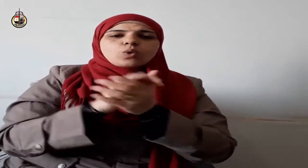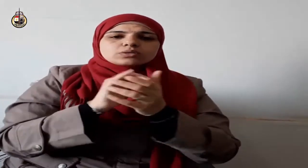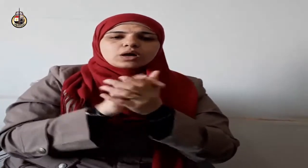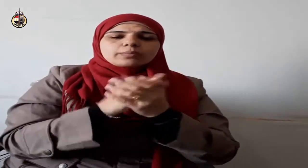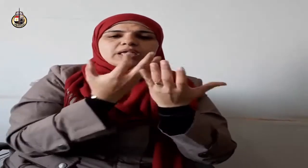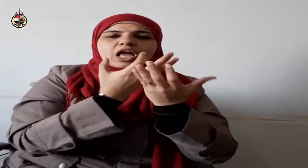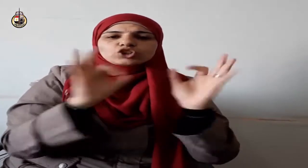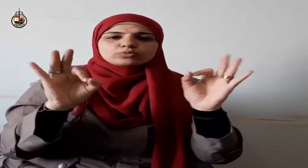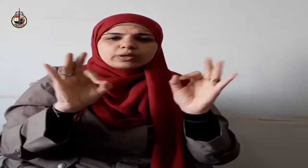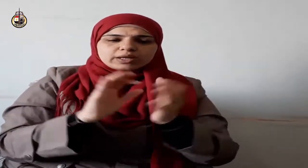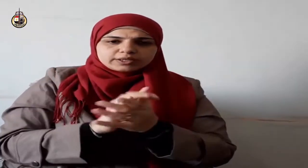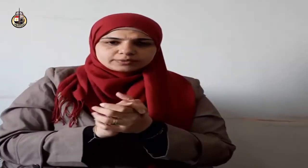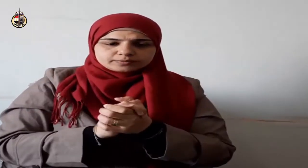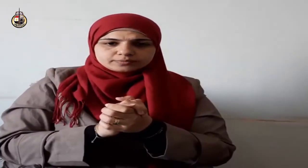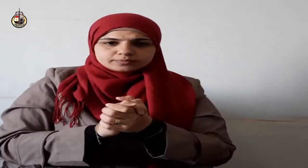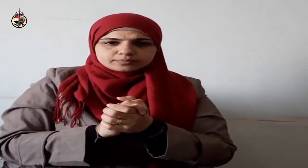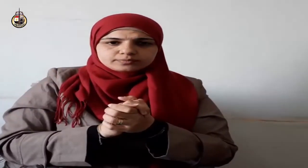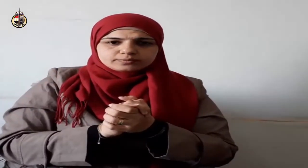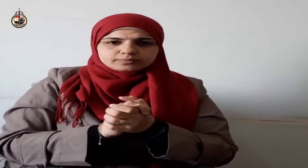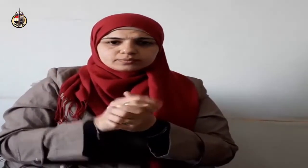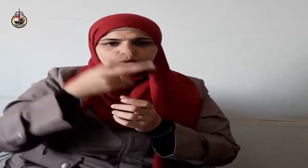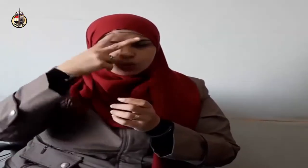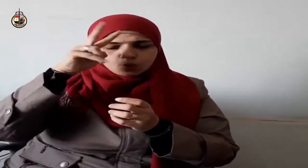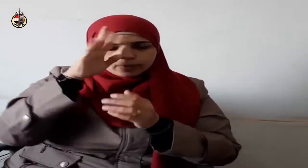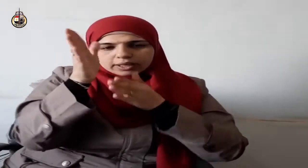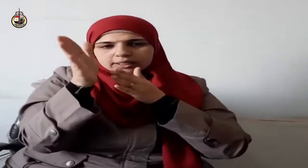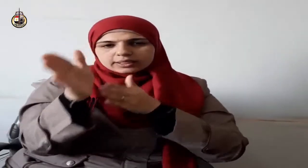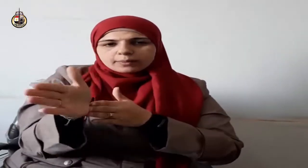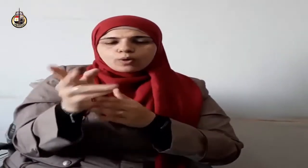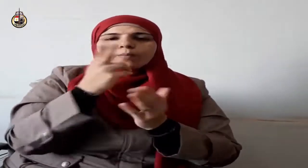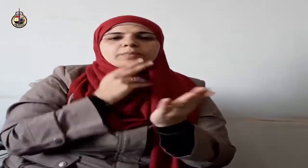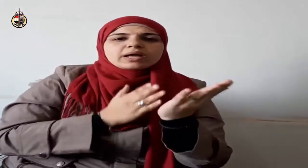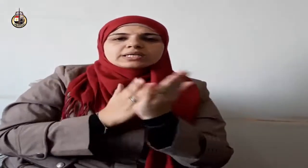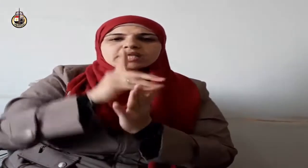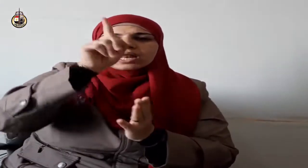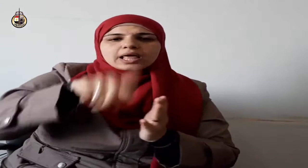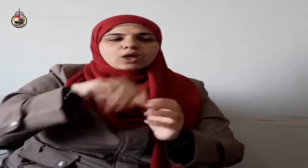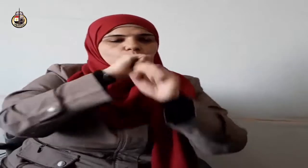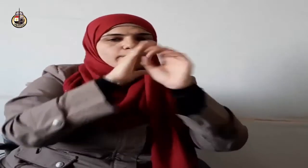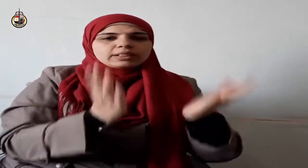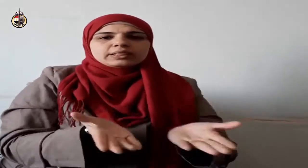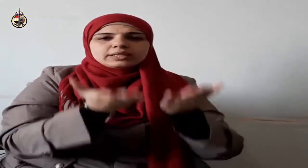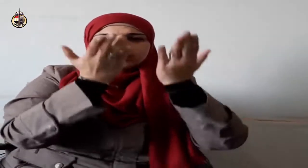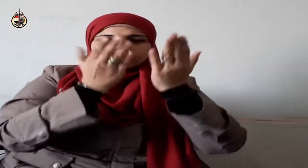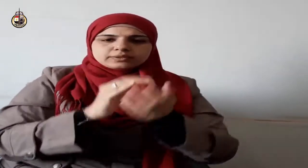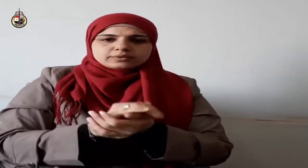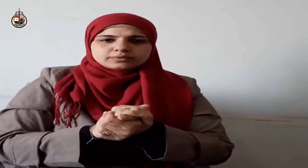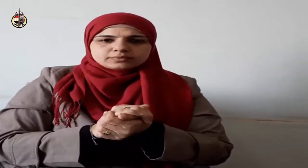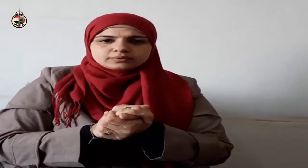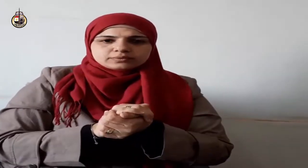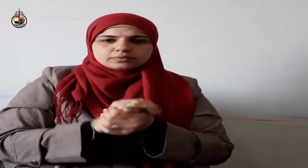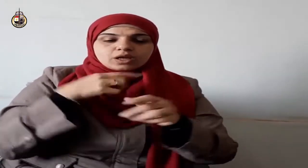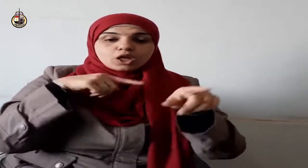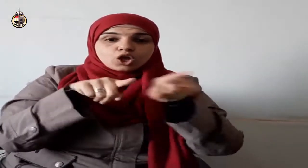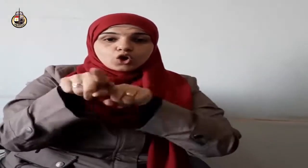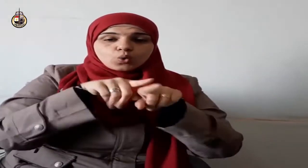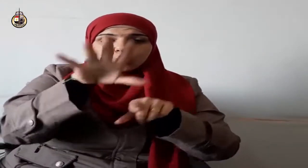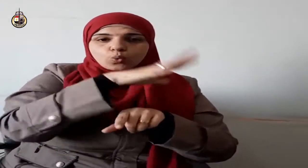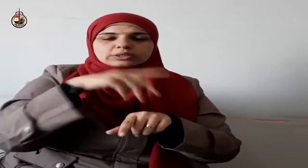الحمد لله رب العالمين وأشهد أن لا إله إلا الله وحده لا شريك